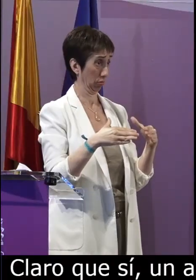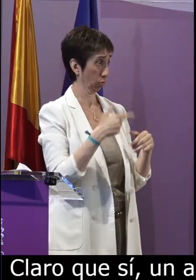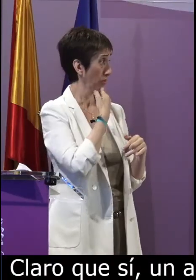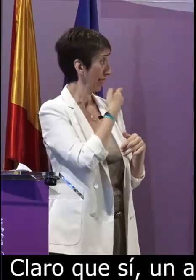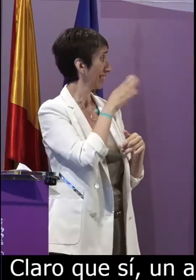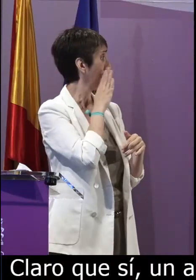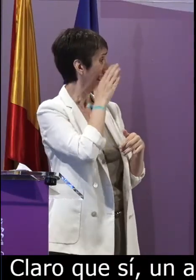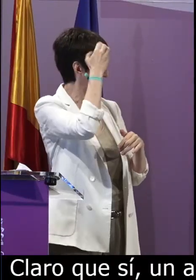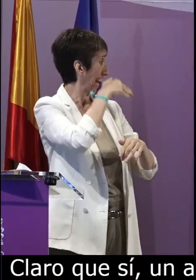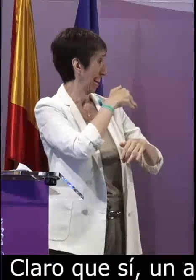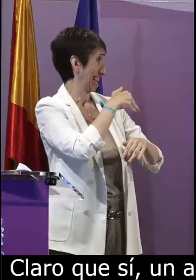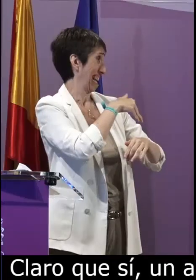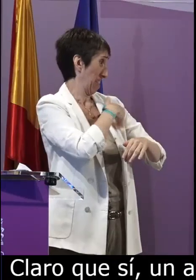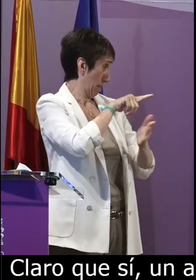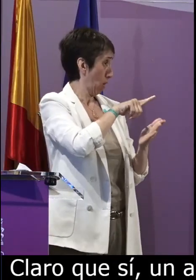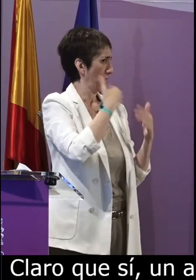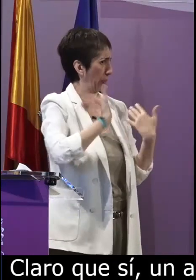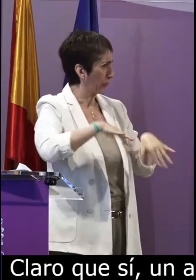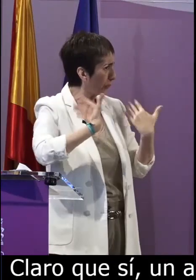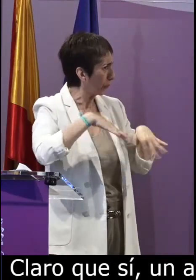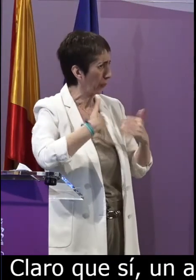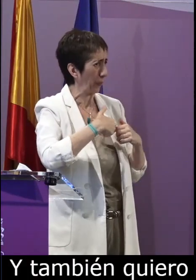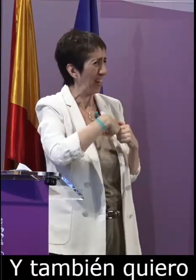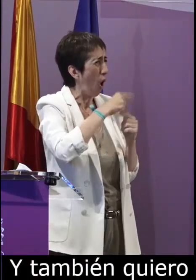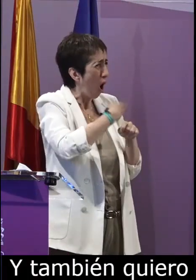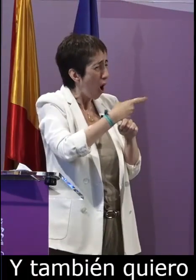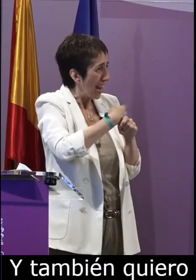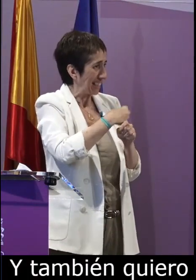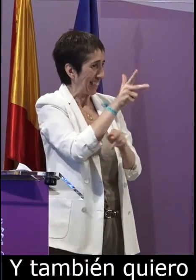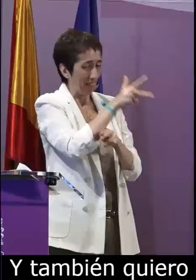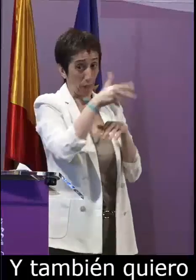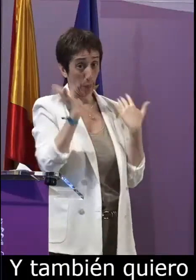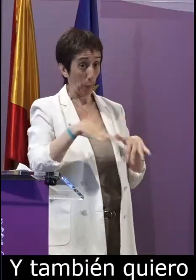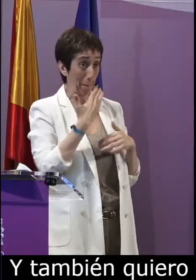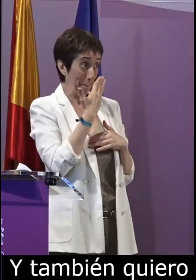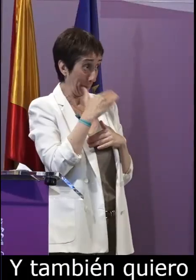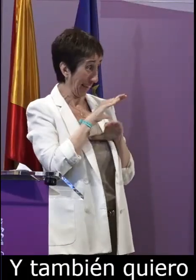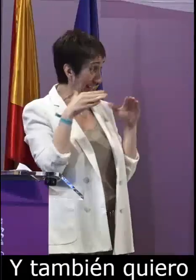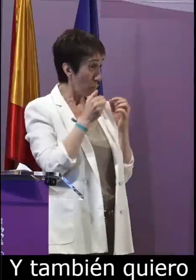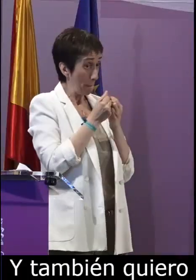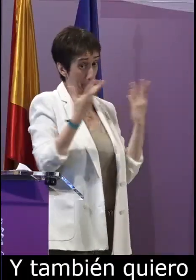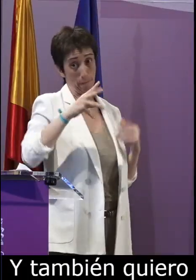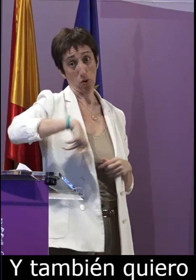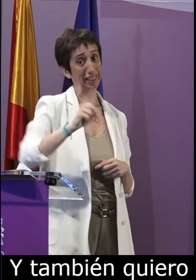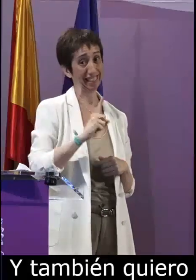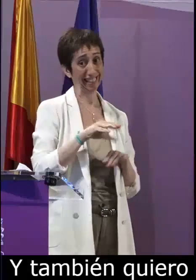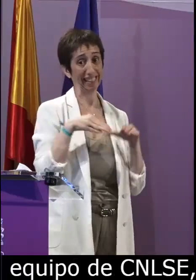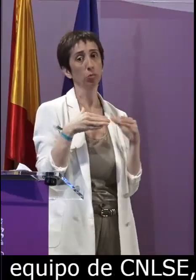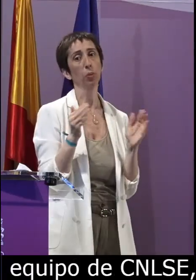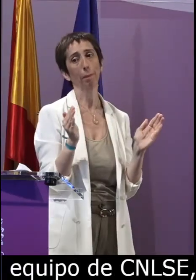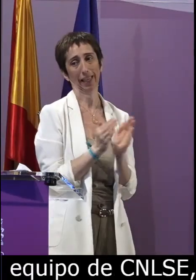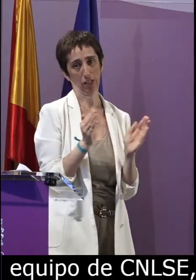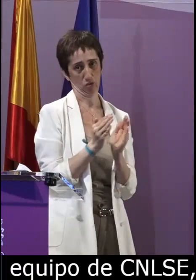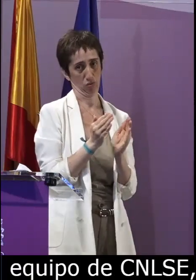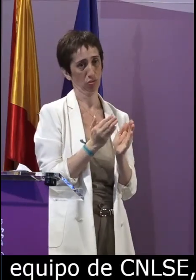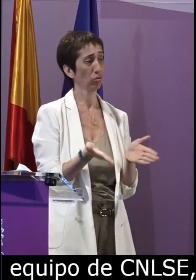centro al propio equipo del CENELSE también del Real Patronato porque han pasado muchas horas de grabación para la elaboración de este